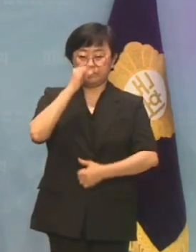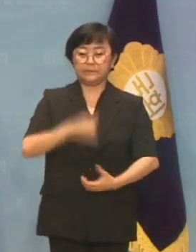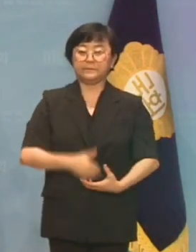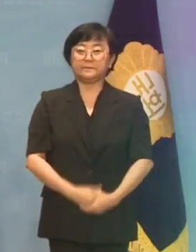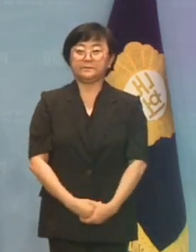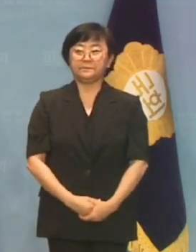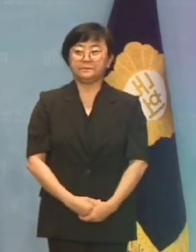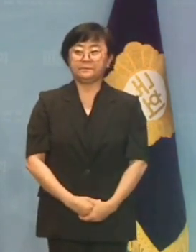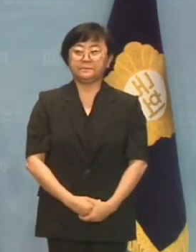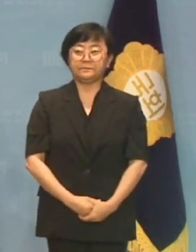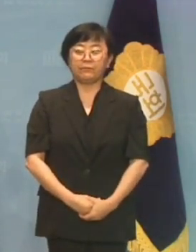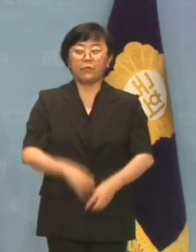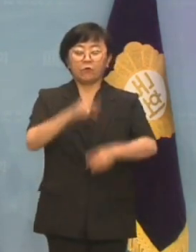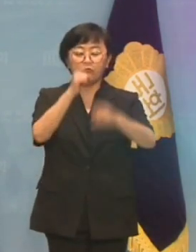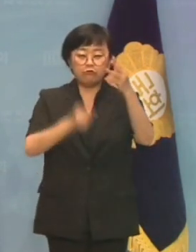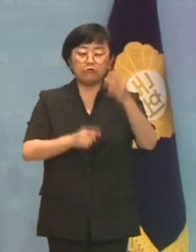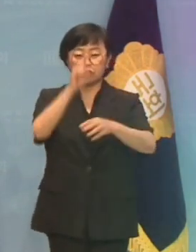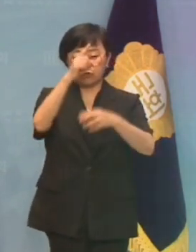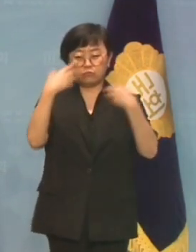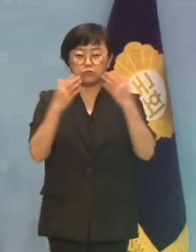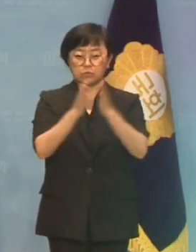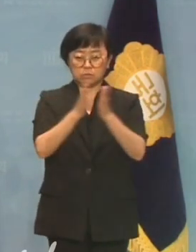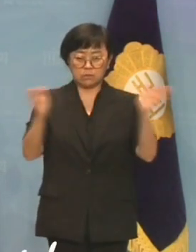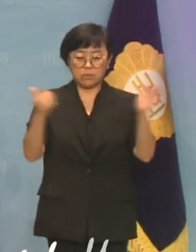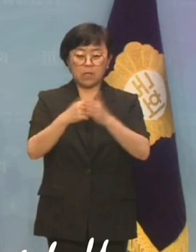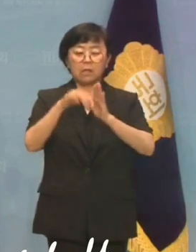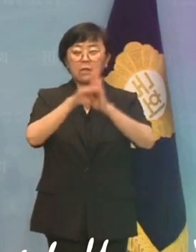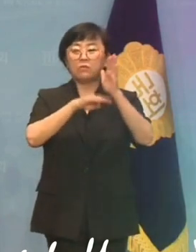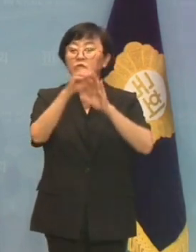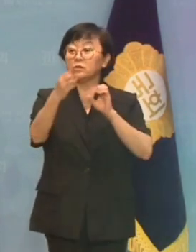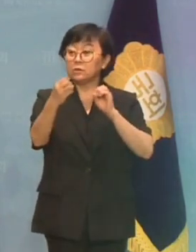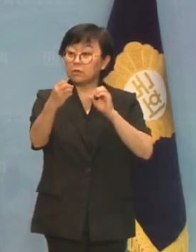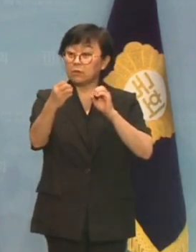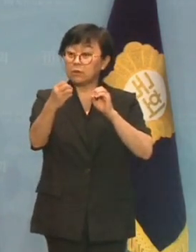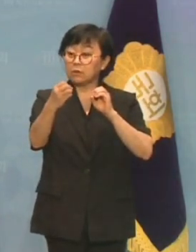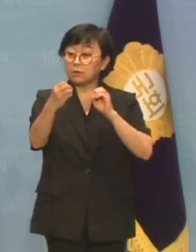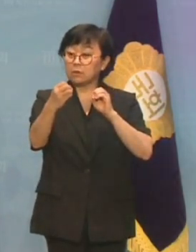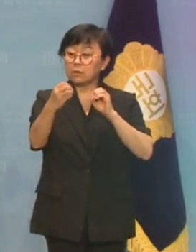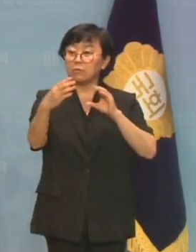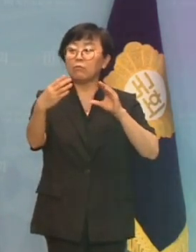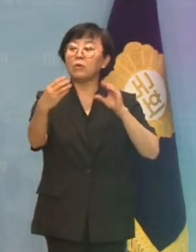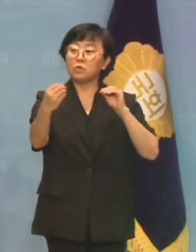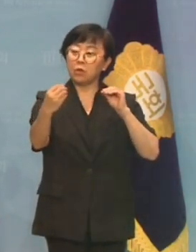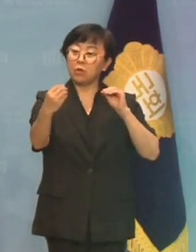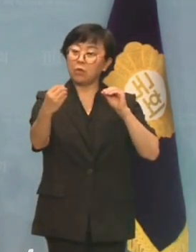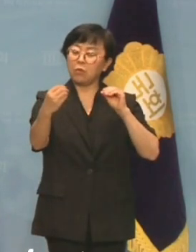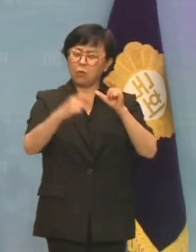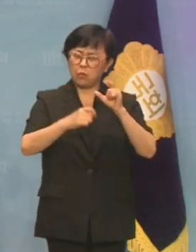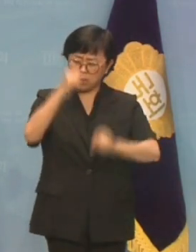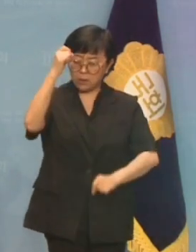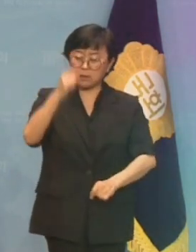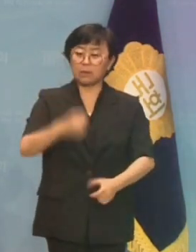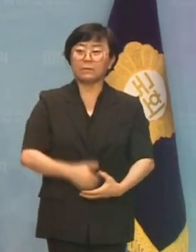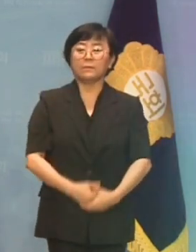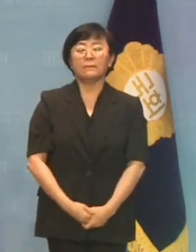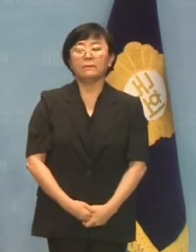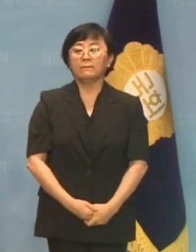윤석열 정부 출범 이후 남북 대화는 멈춘 지 오래입니다.